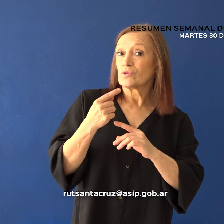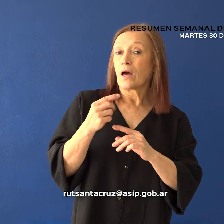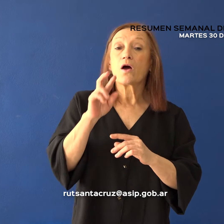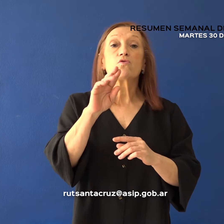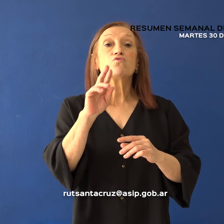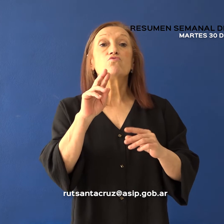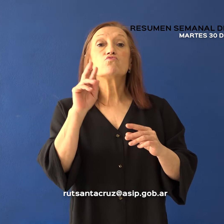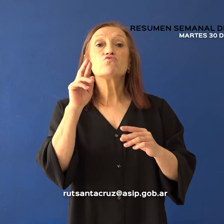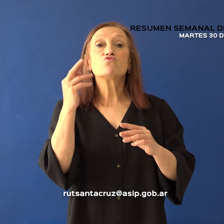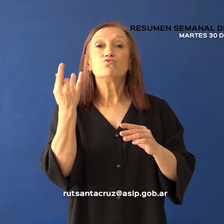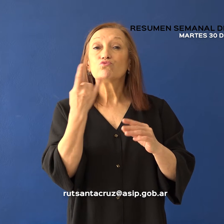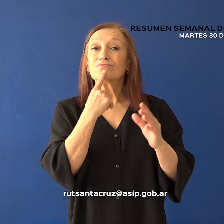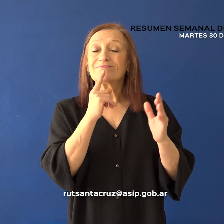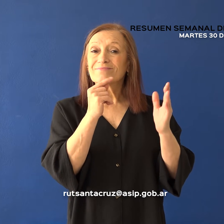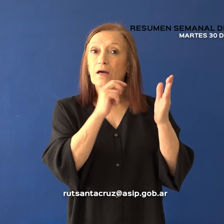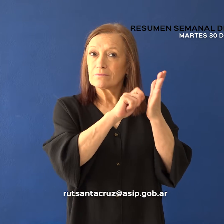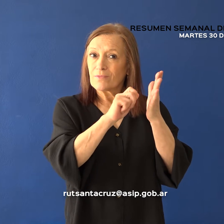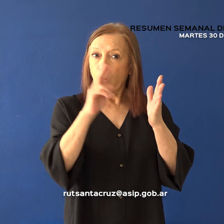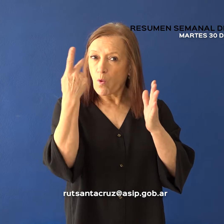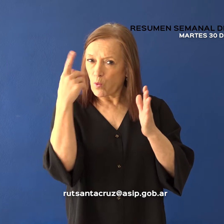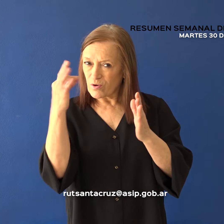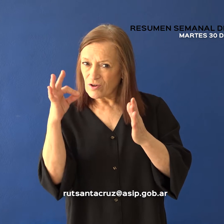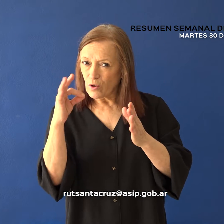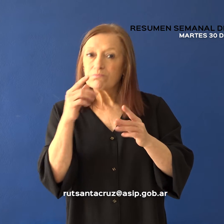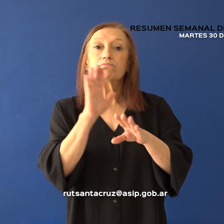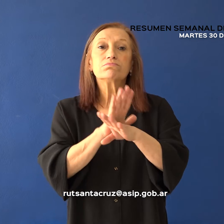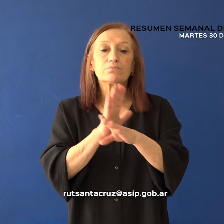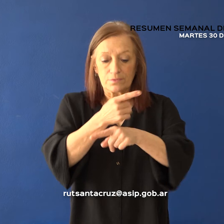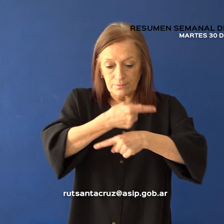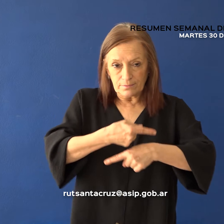rutsantacruz arroba azip.gov.ar